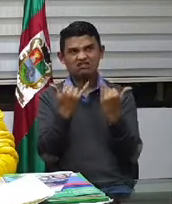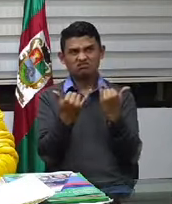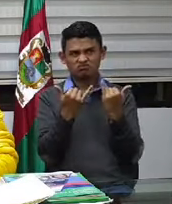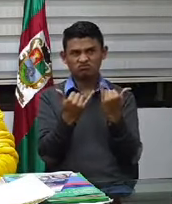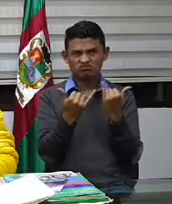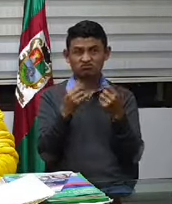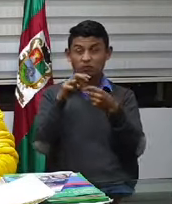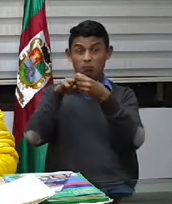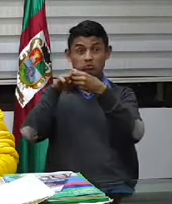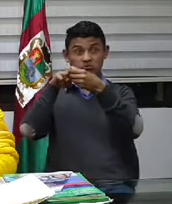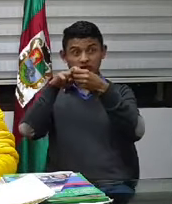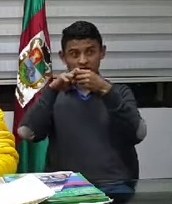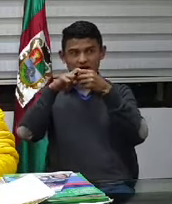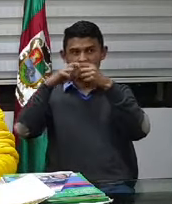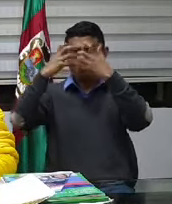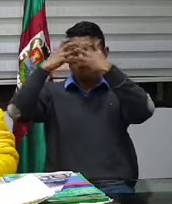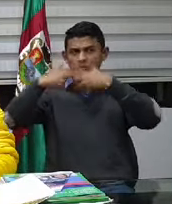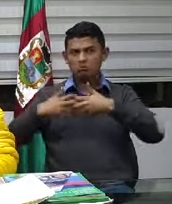público.